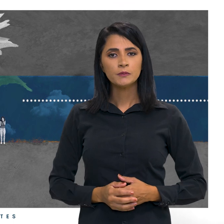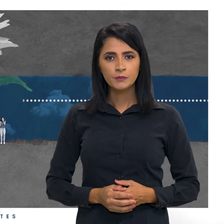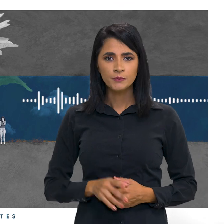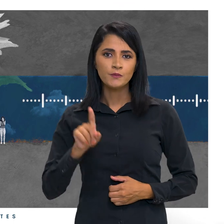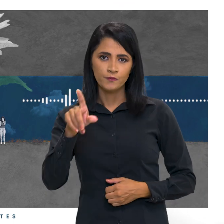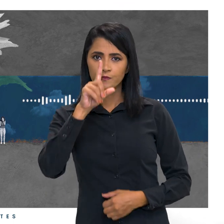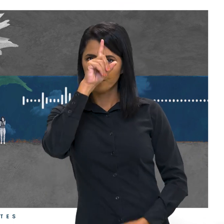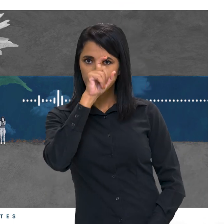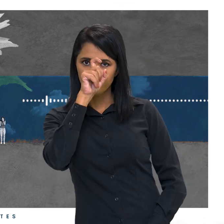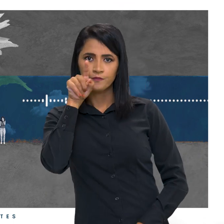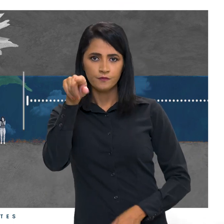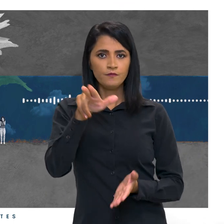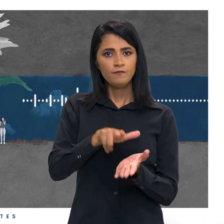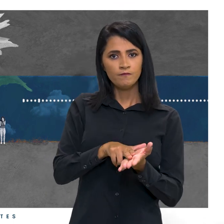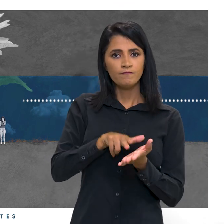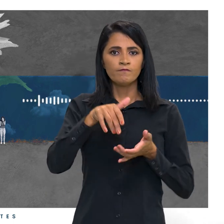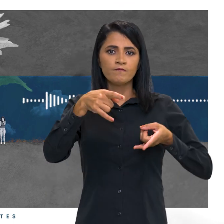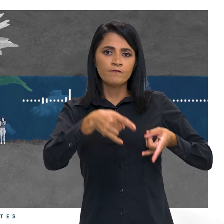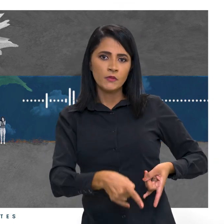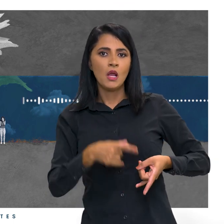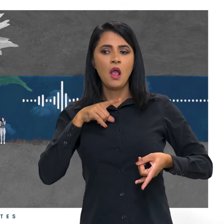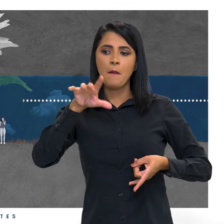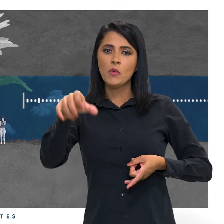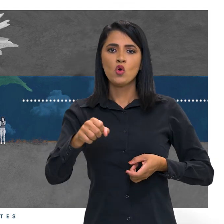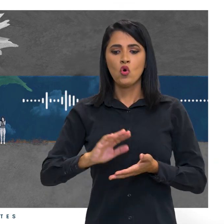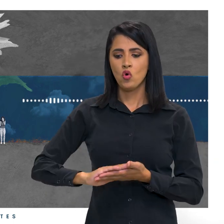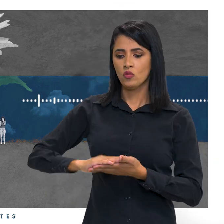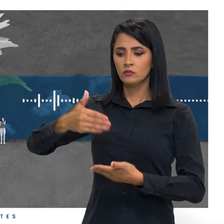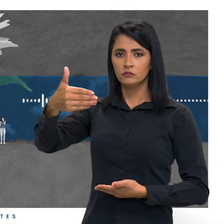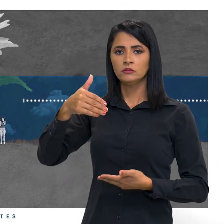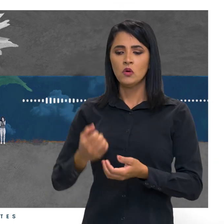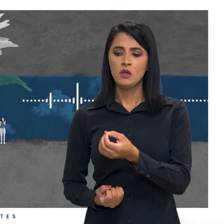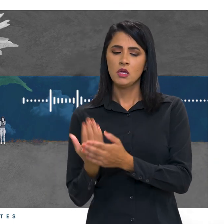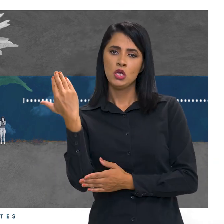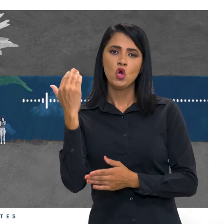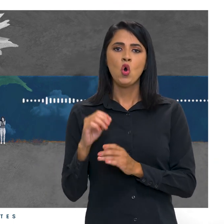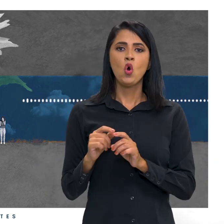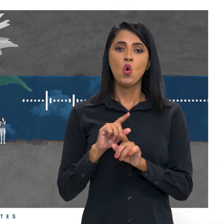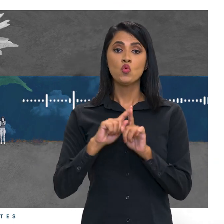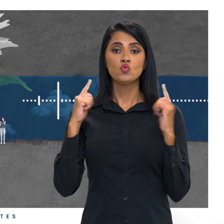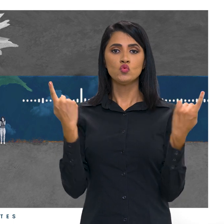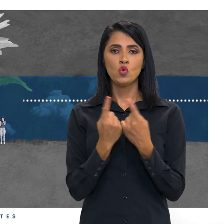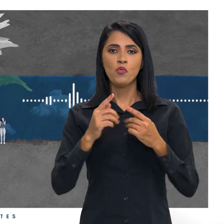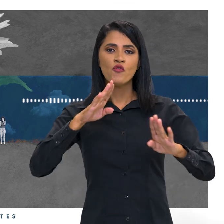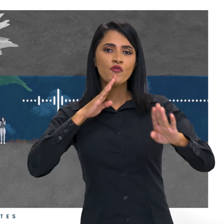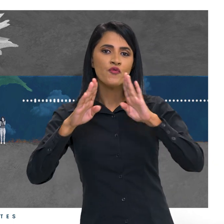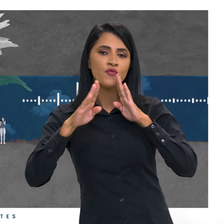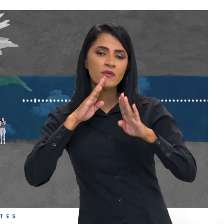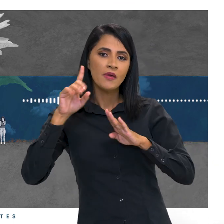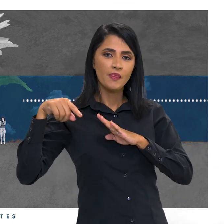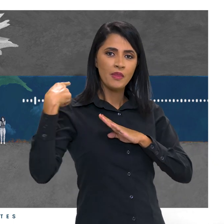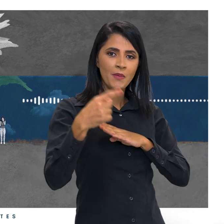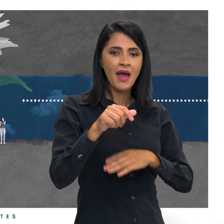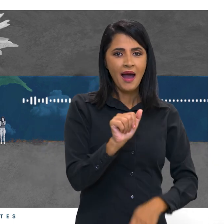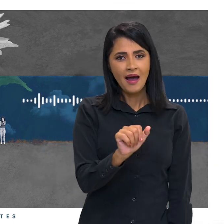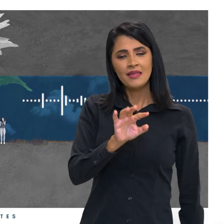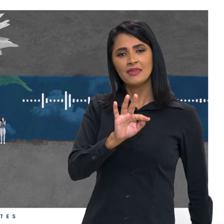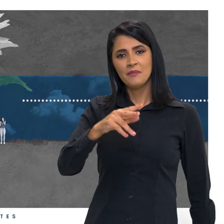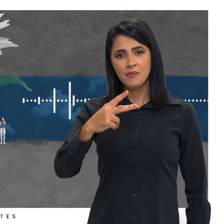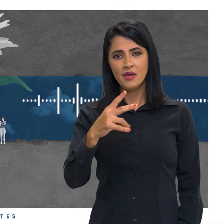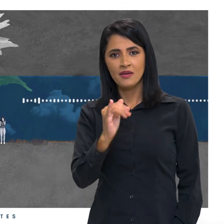hospital, a Marília pegou o computador e criou um grupo de Facebook que no futuro se tornaria a PTI Brasil,